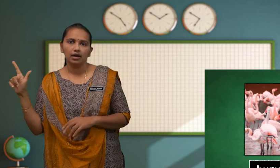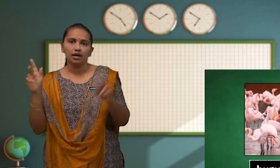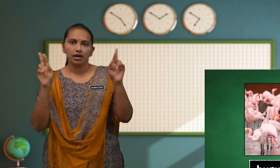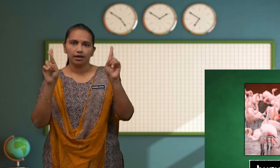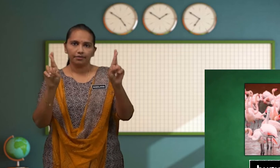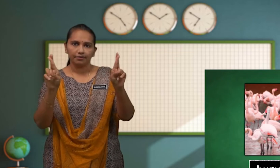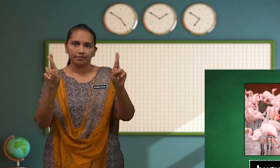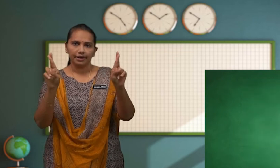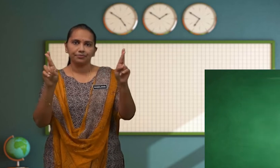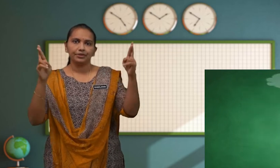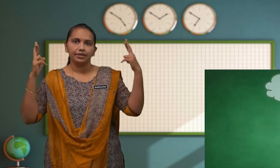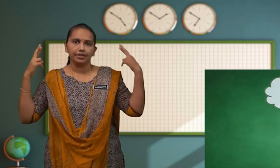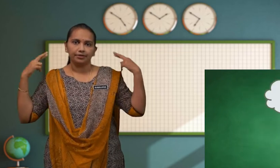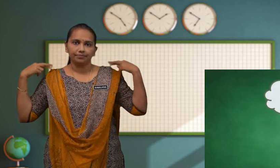Reptilia